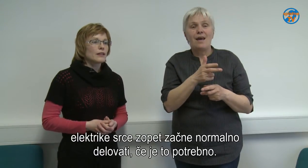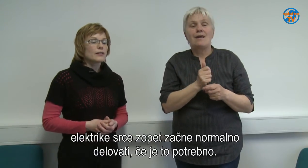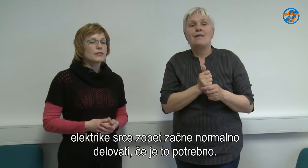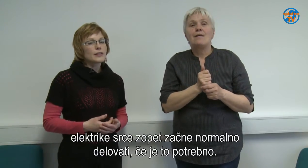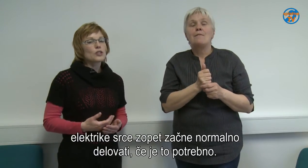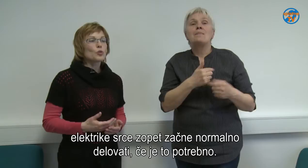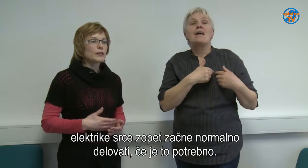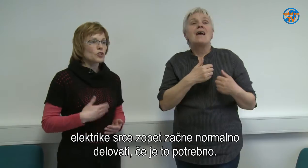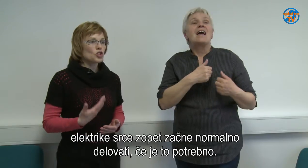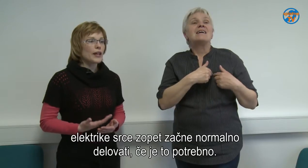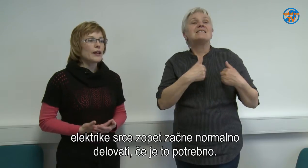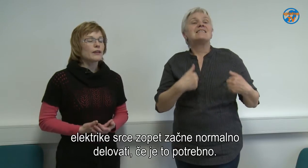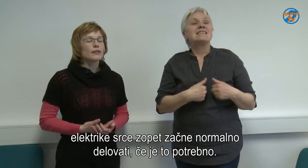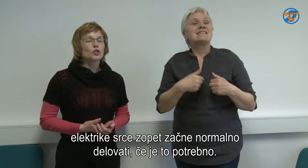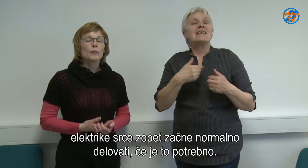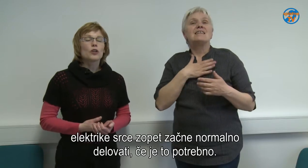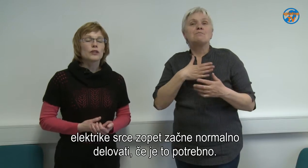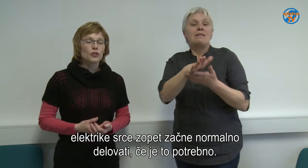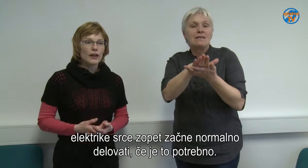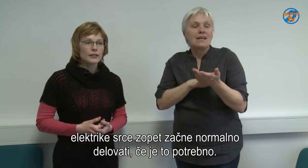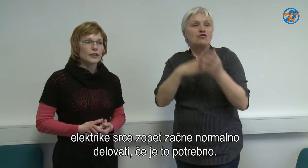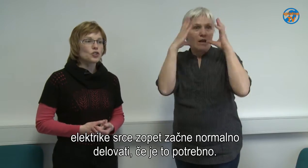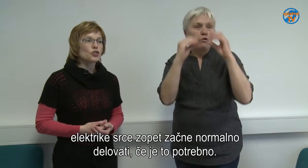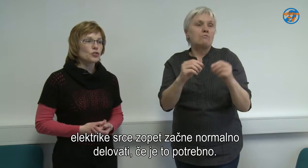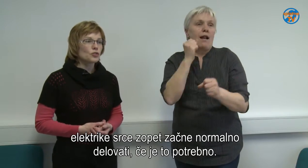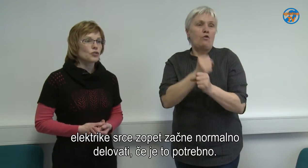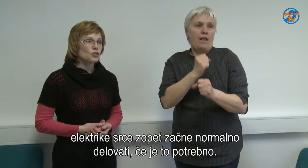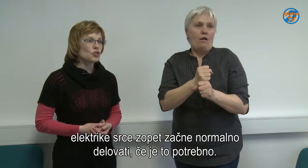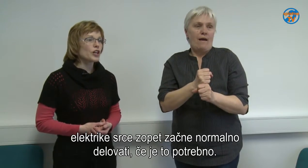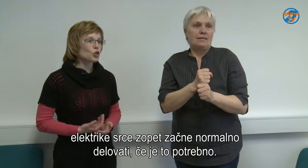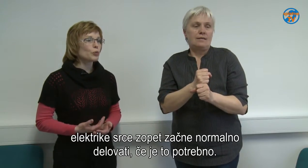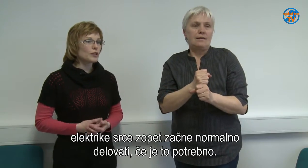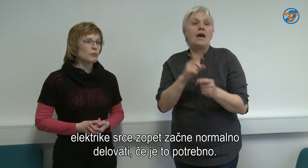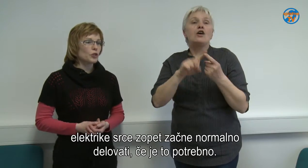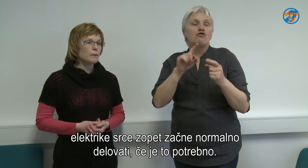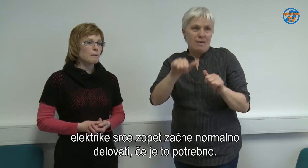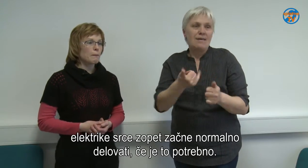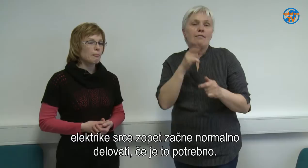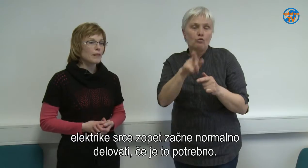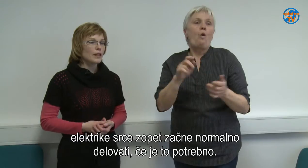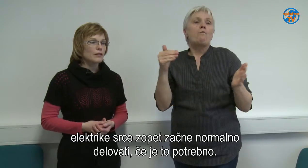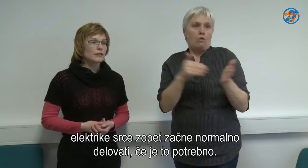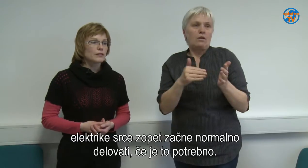srce zopet začne normalno delovati, če je to potrebno.